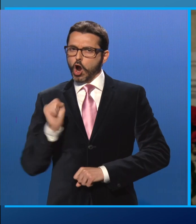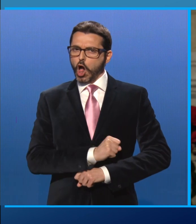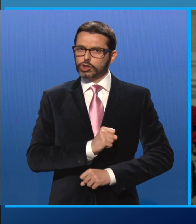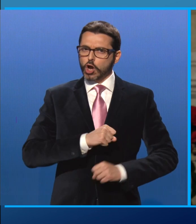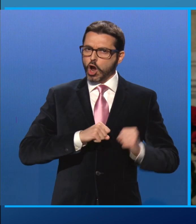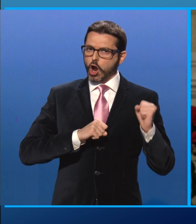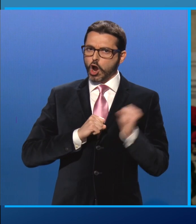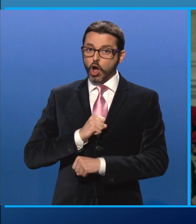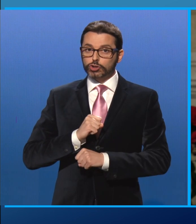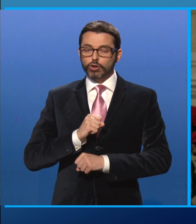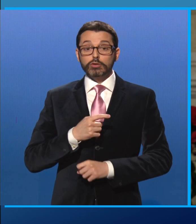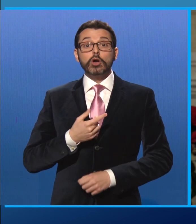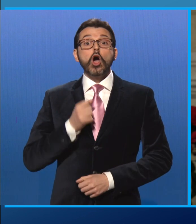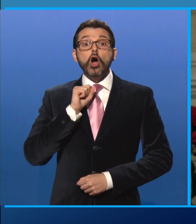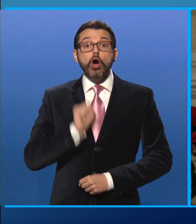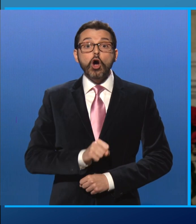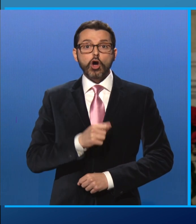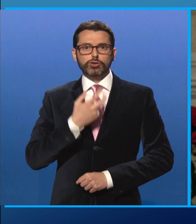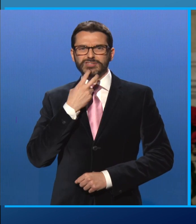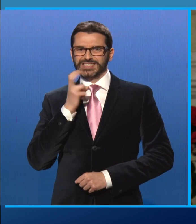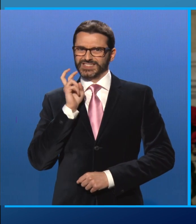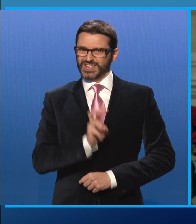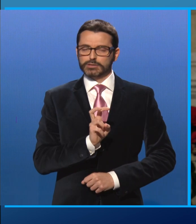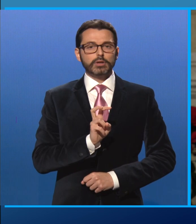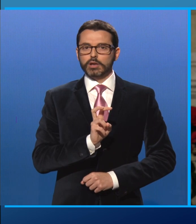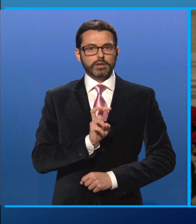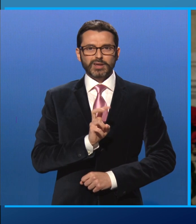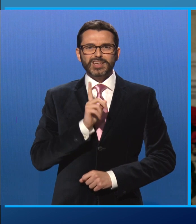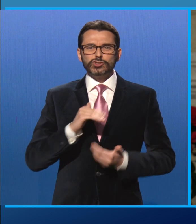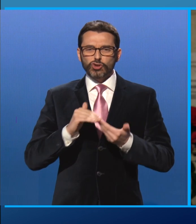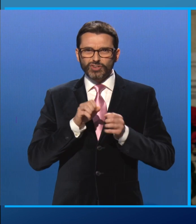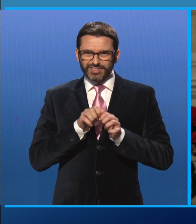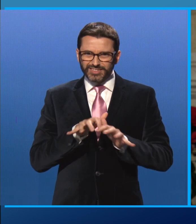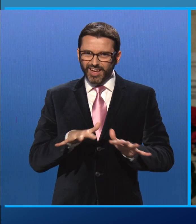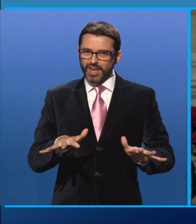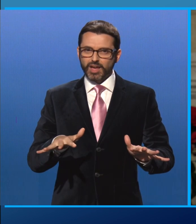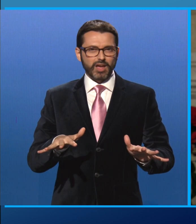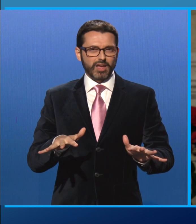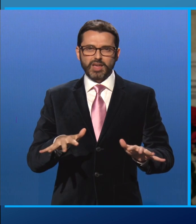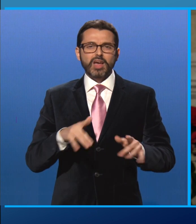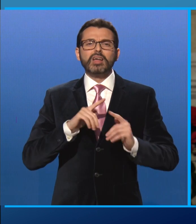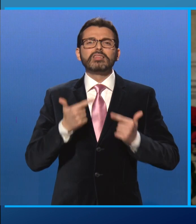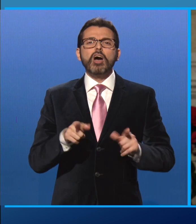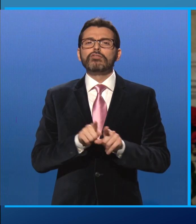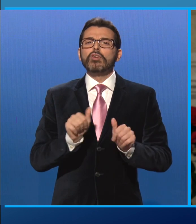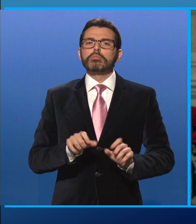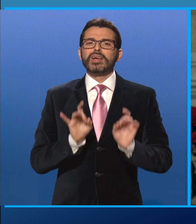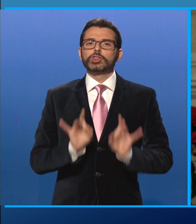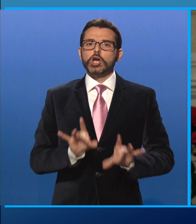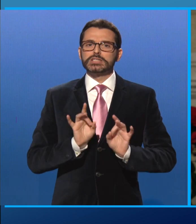violenza verbale, quando vi penetrano, si propagano nella società, intossicandola. Una società